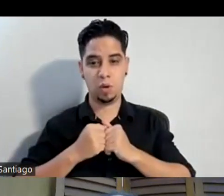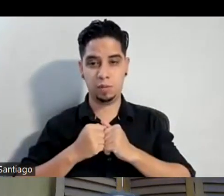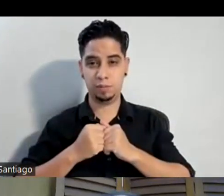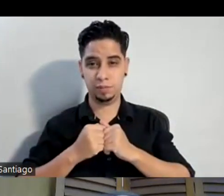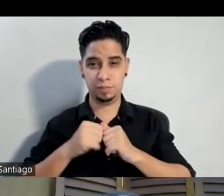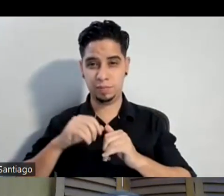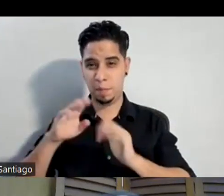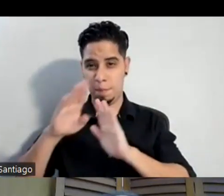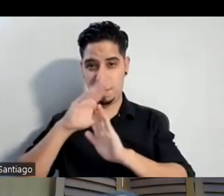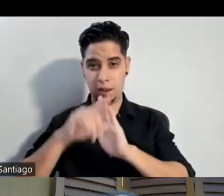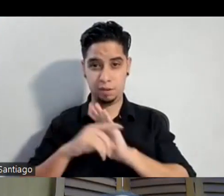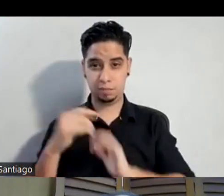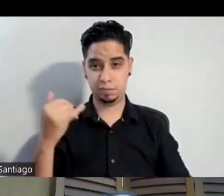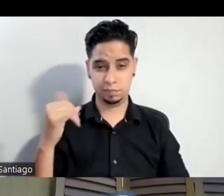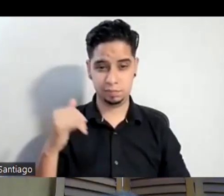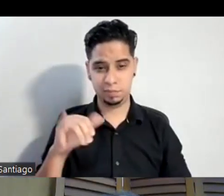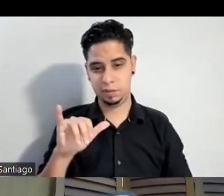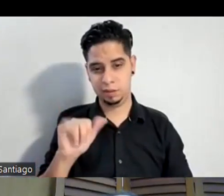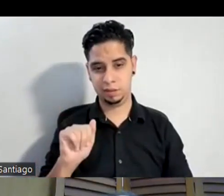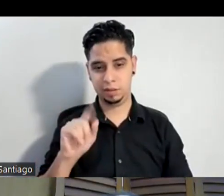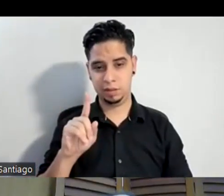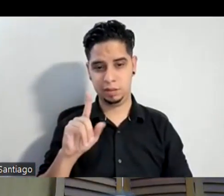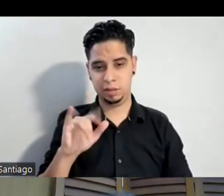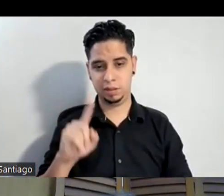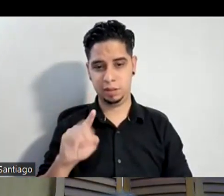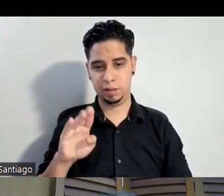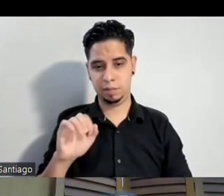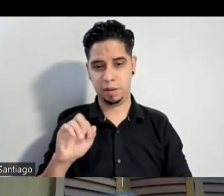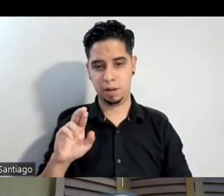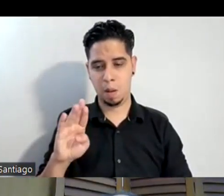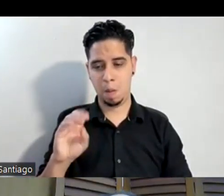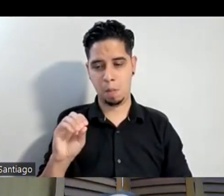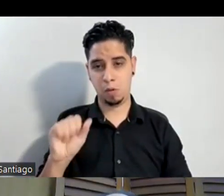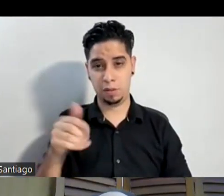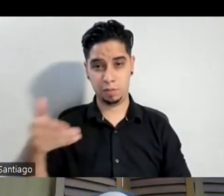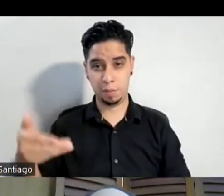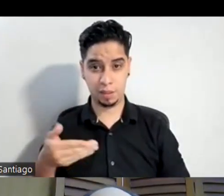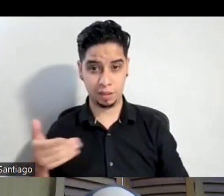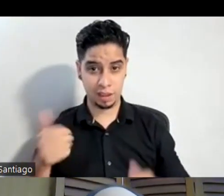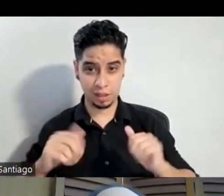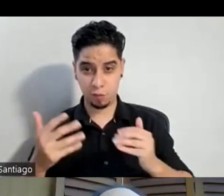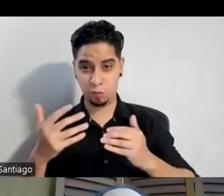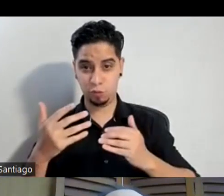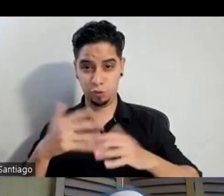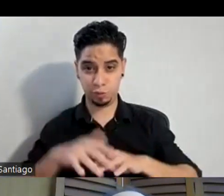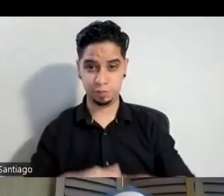Yadilis Barbosa. Bienvenida a Artefusión. Gracias, gracias. Gracias por tenerme aquí.